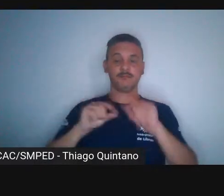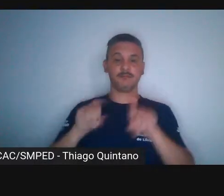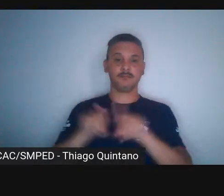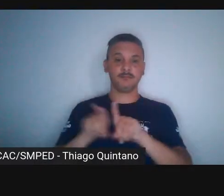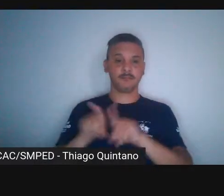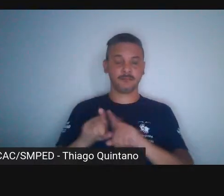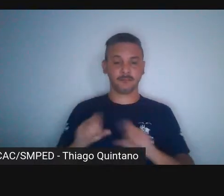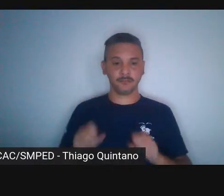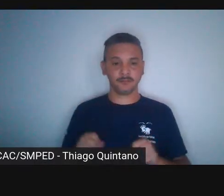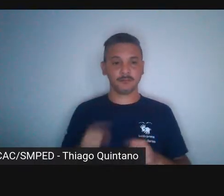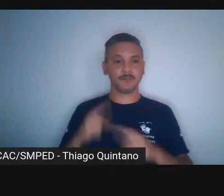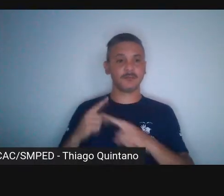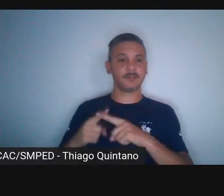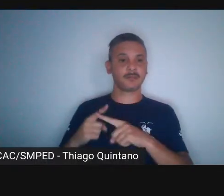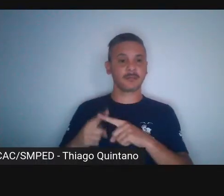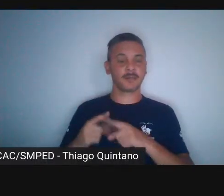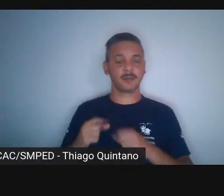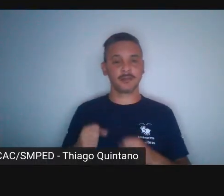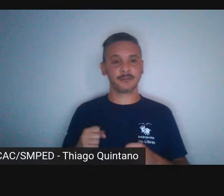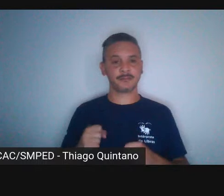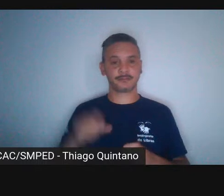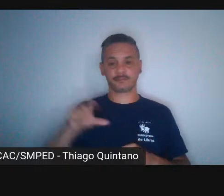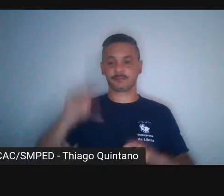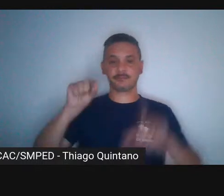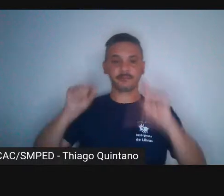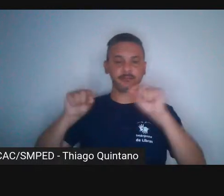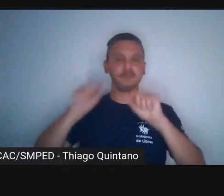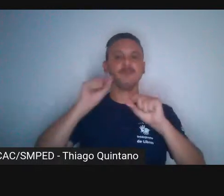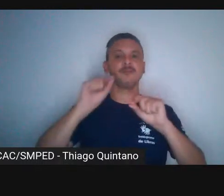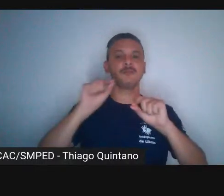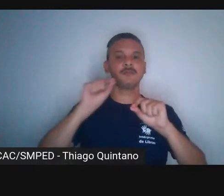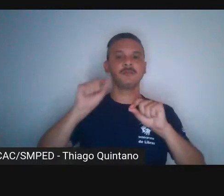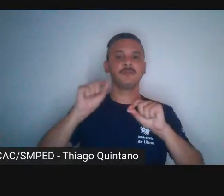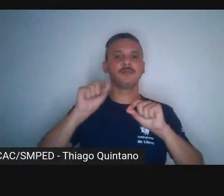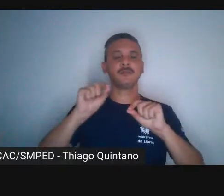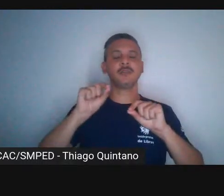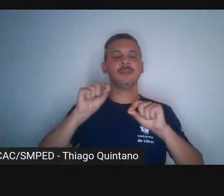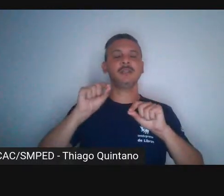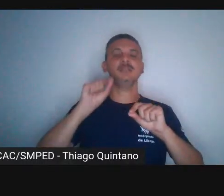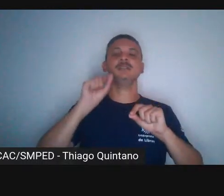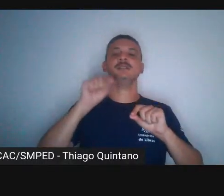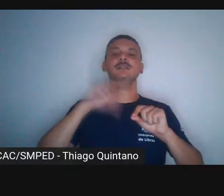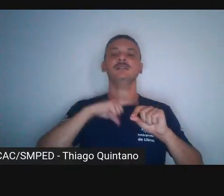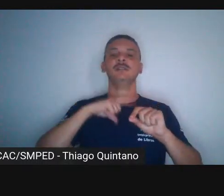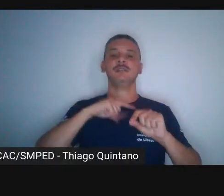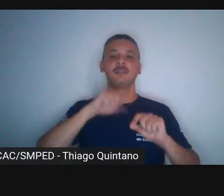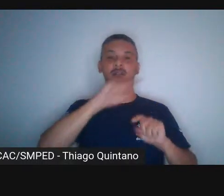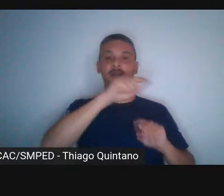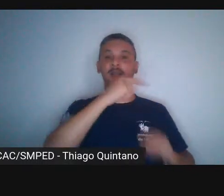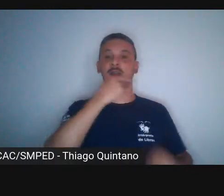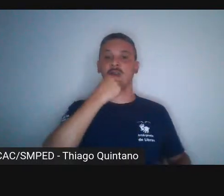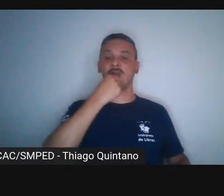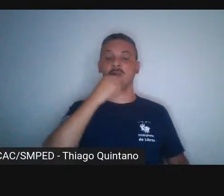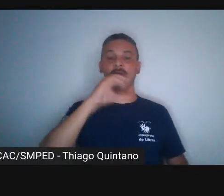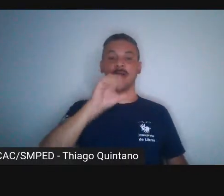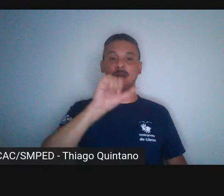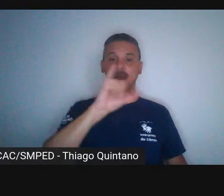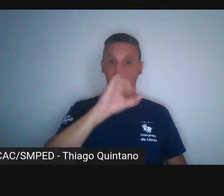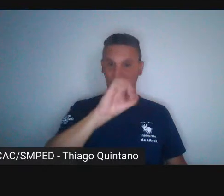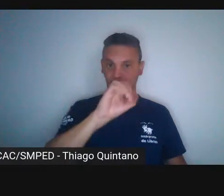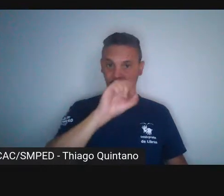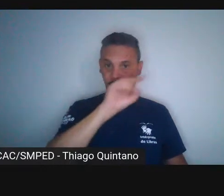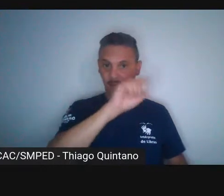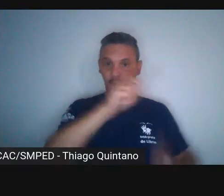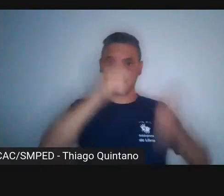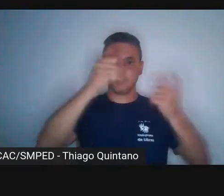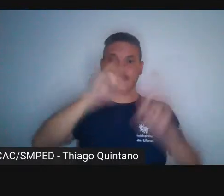pelo fato da escolha muito simbólica de Caio, de ser o